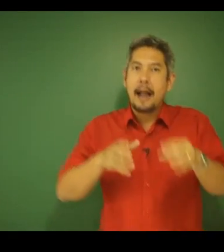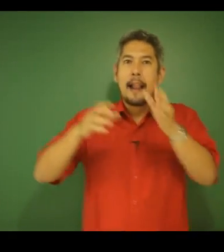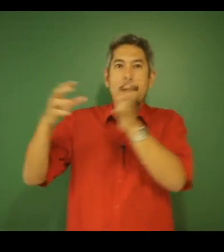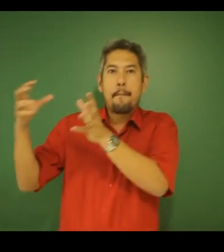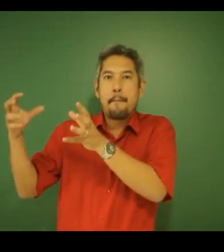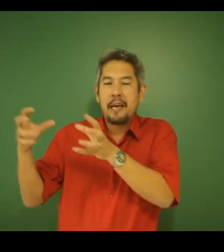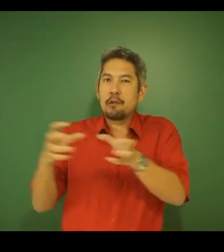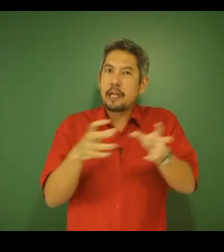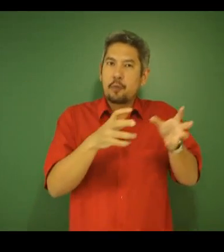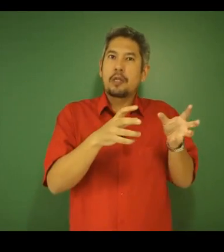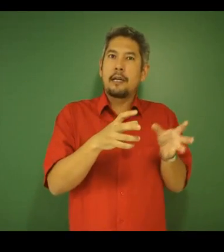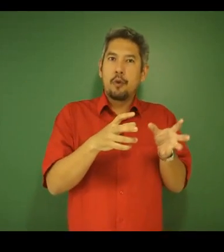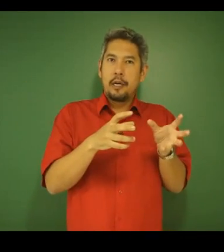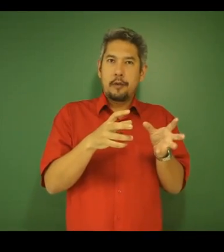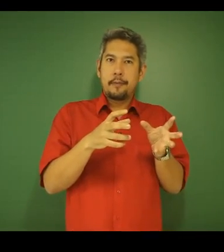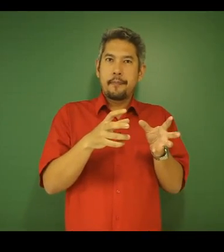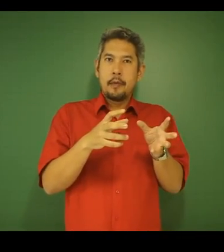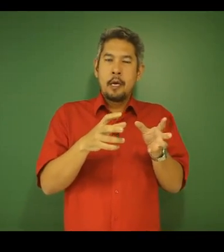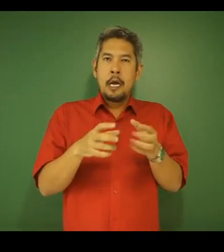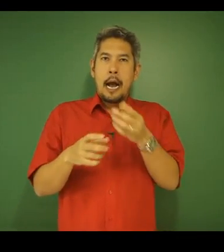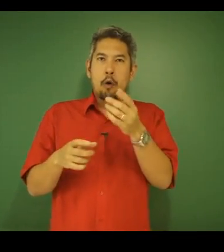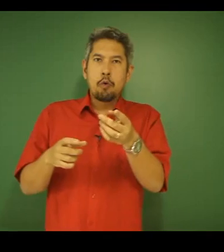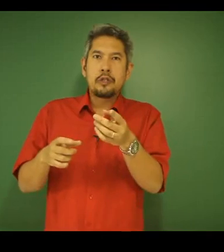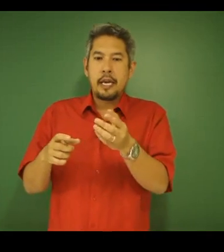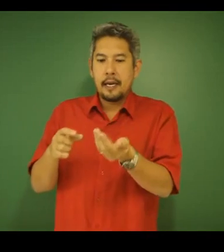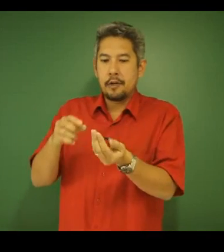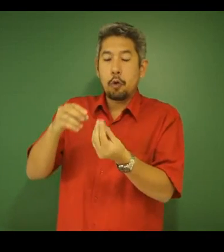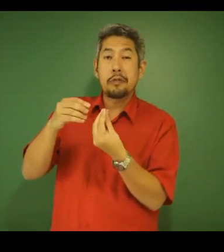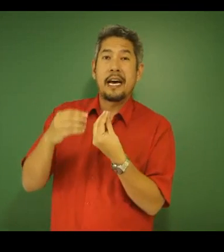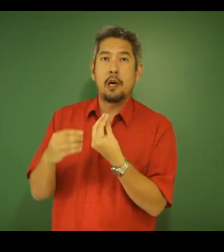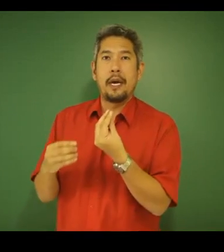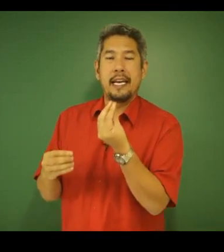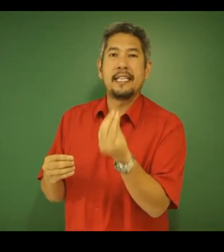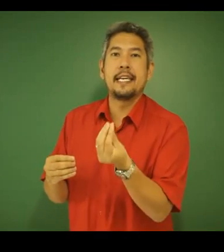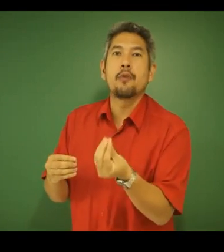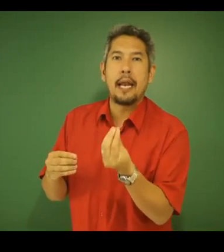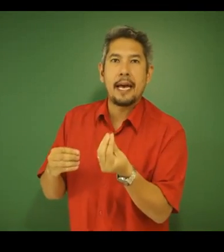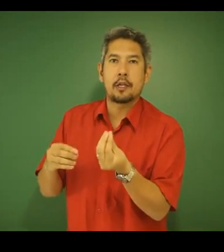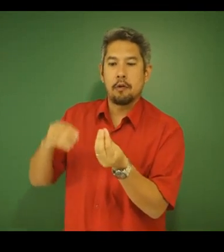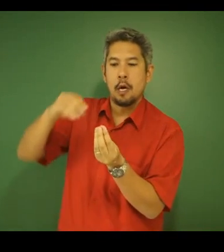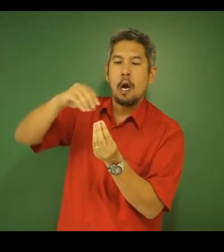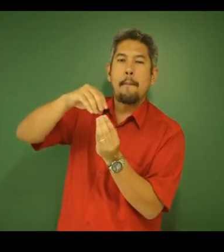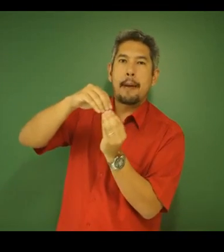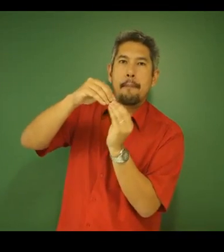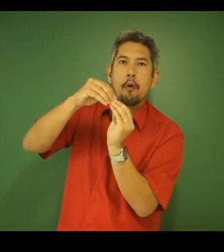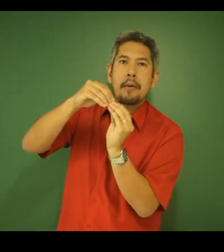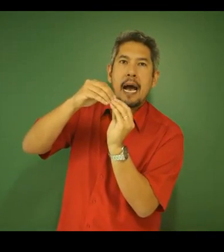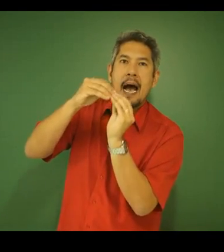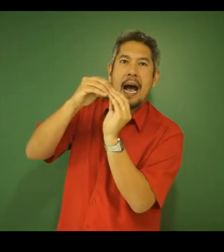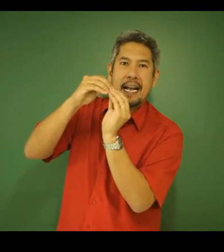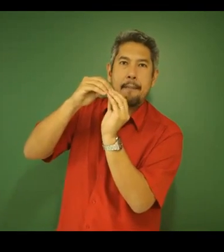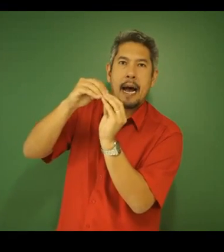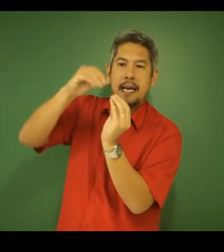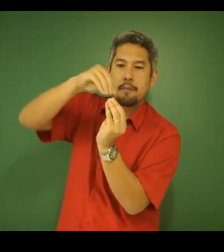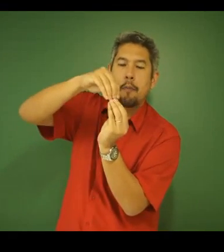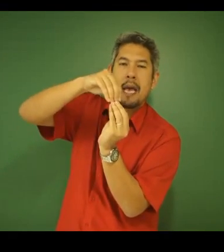pelos transportadores. Alguns deles usarão a energia do elétron para bombear H+, bombear